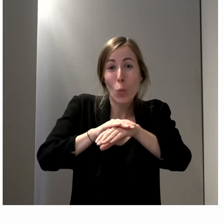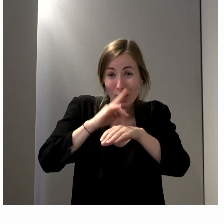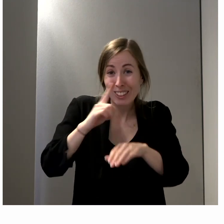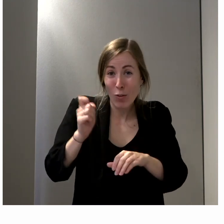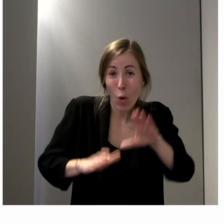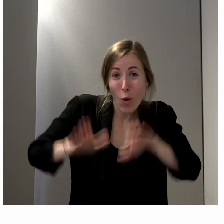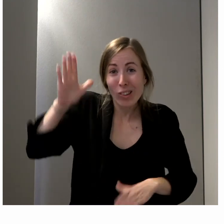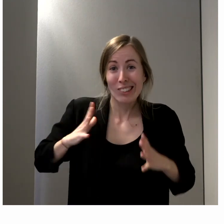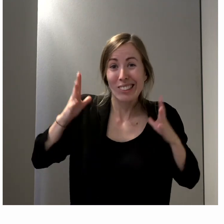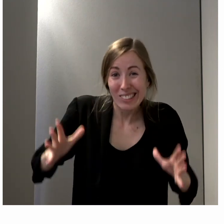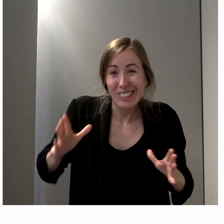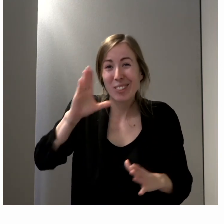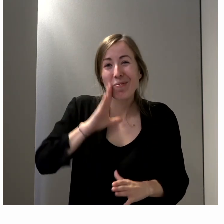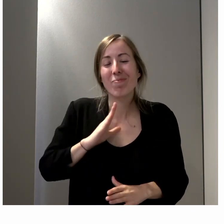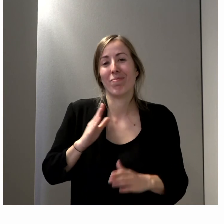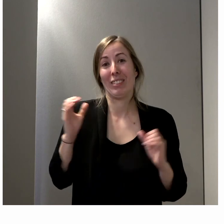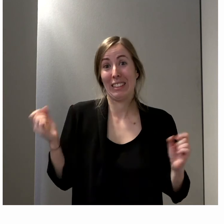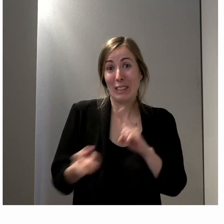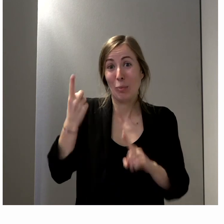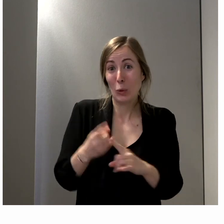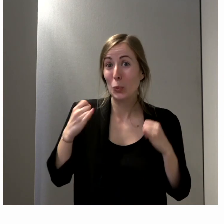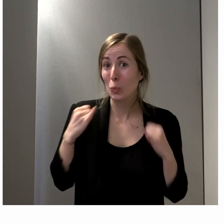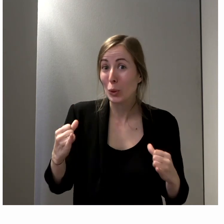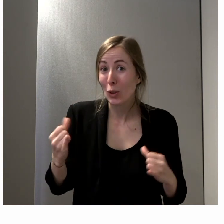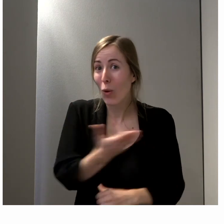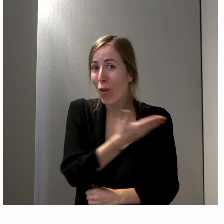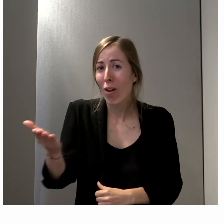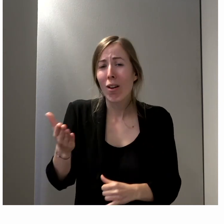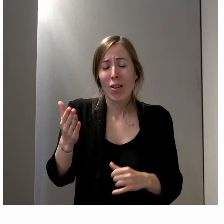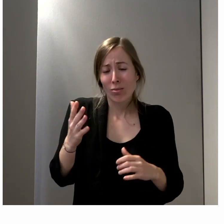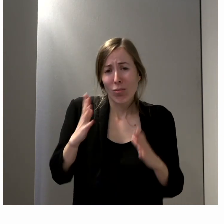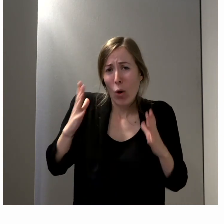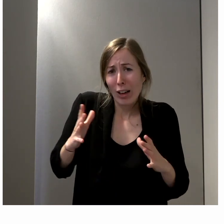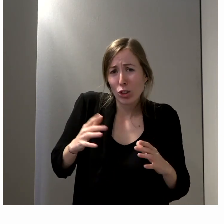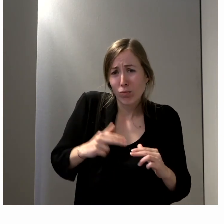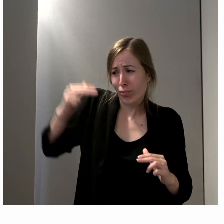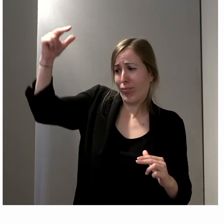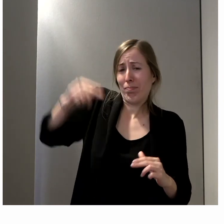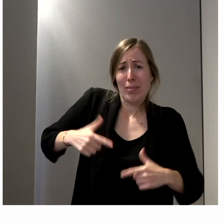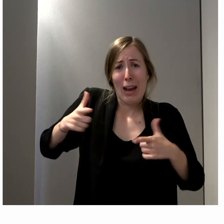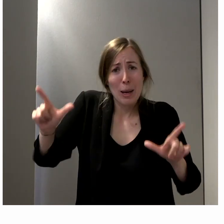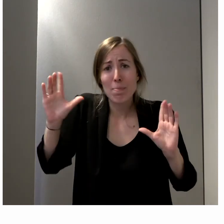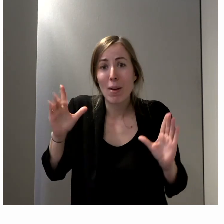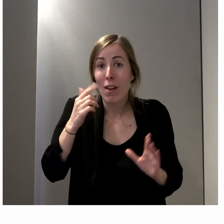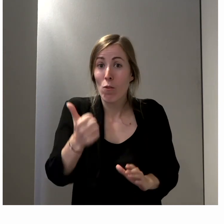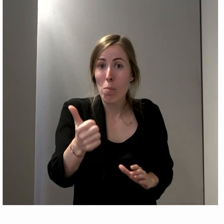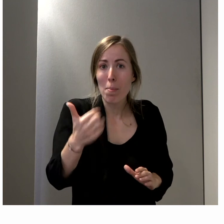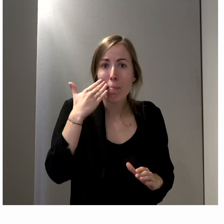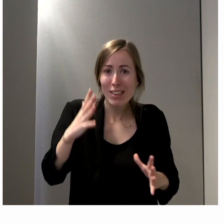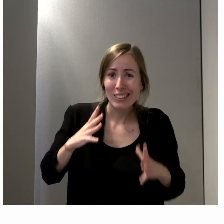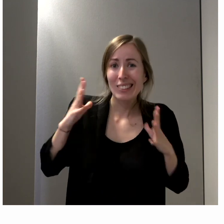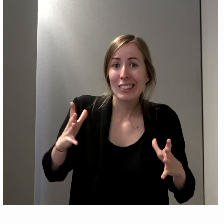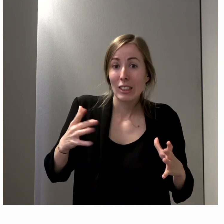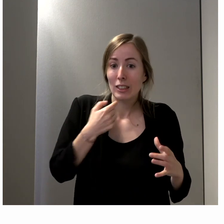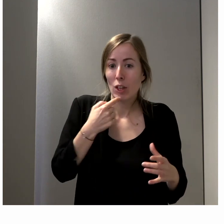ce champ d'action. c'est primordial. Tout à fait. Engagez-vous à l'échelon que vous le désirez. Vous engagez parce que c'est vous émanciper,